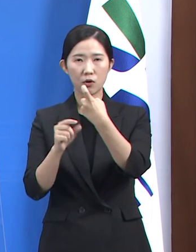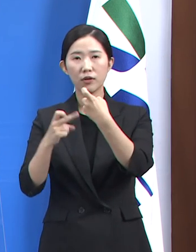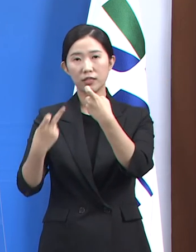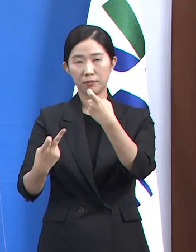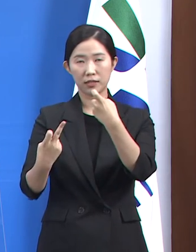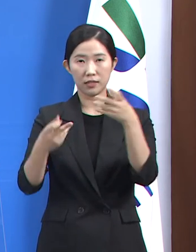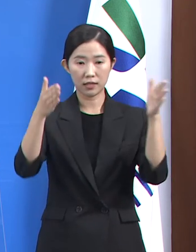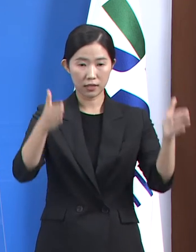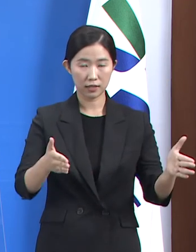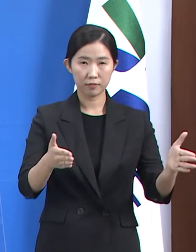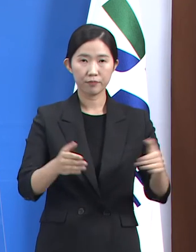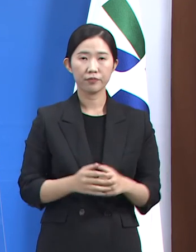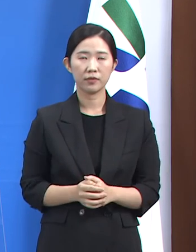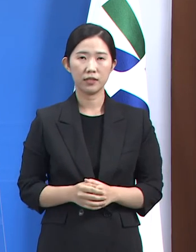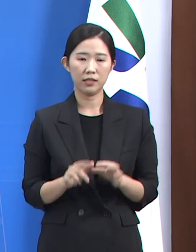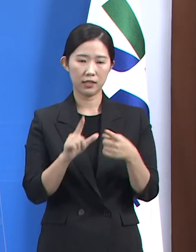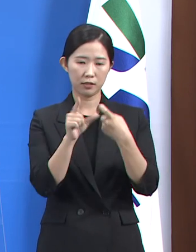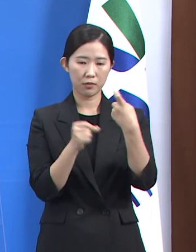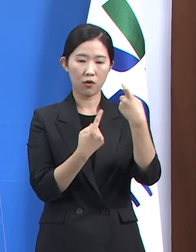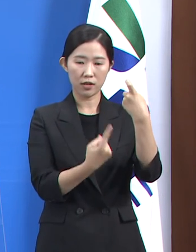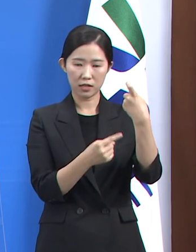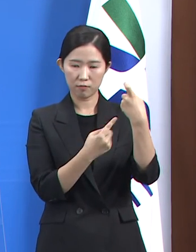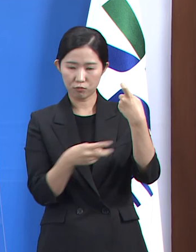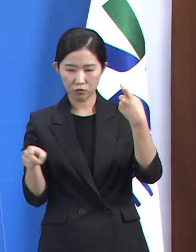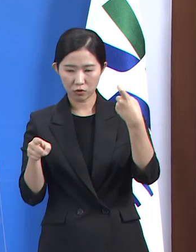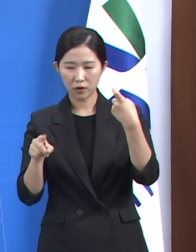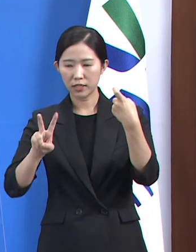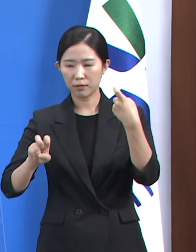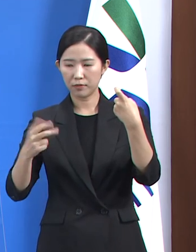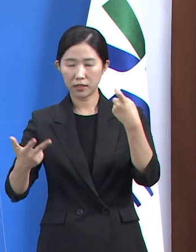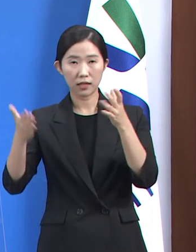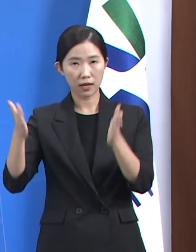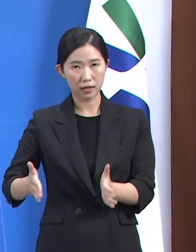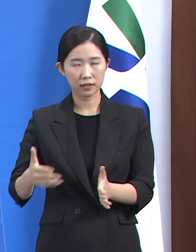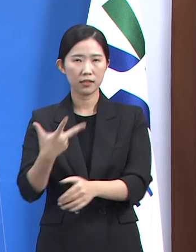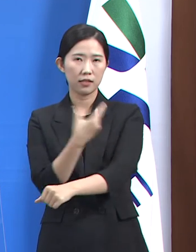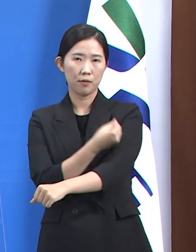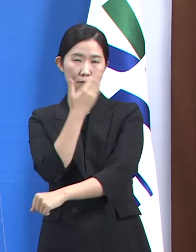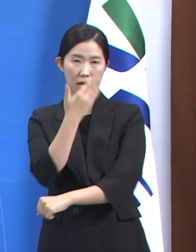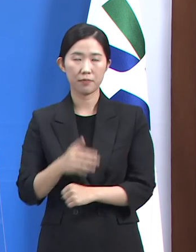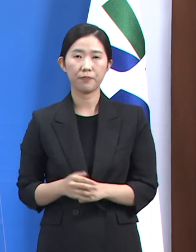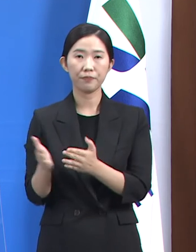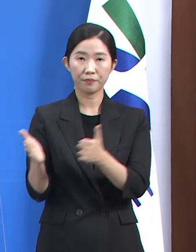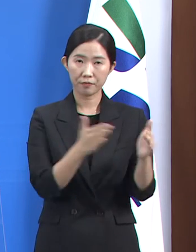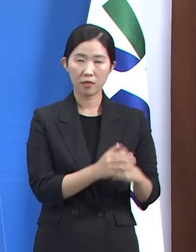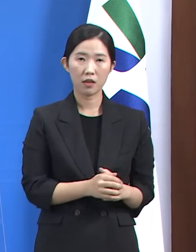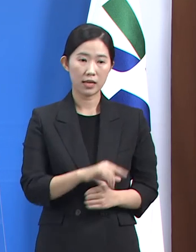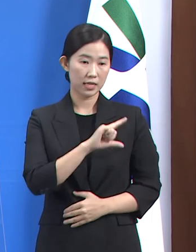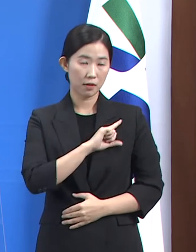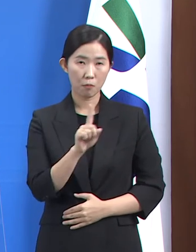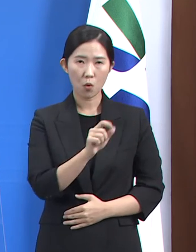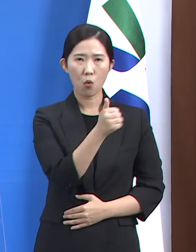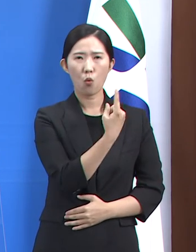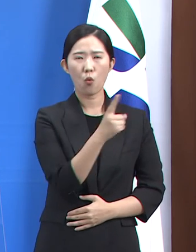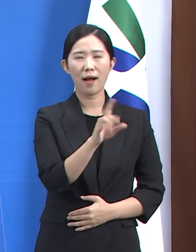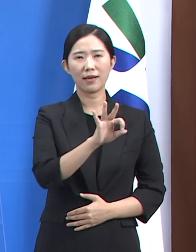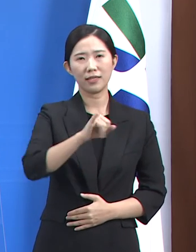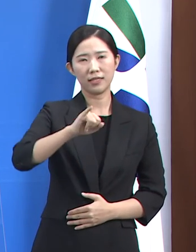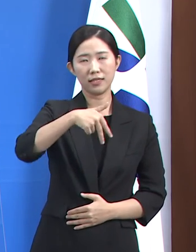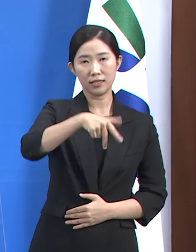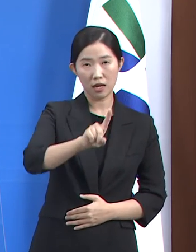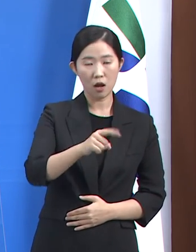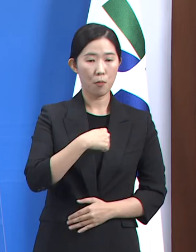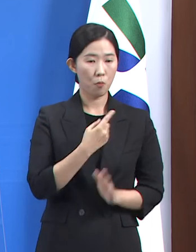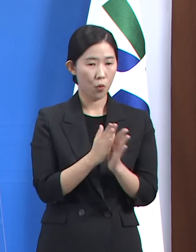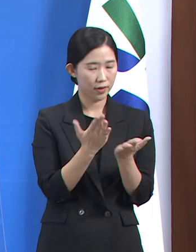11월 1일부터 11월 27일까지 접종 예정입니다. 접종 백신은 화이자이며 본인 또는 대리 예약을 통해